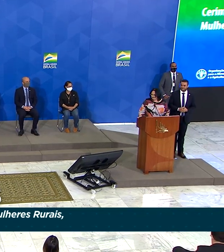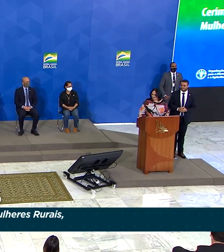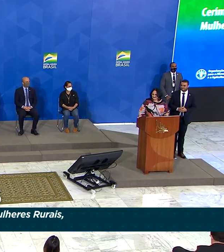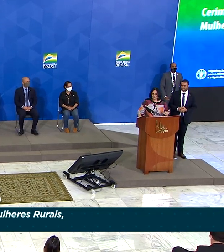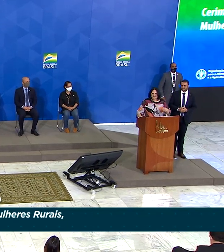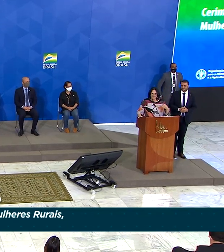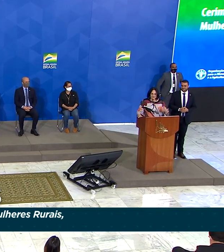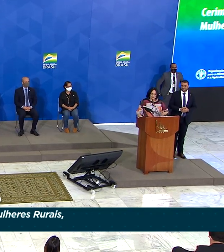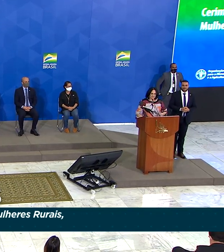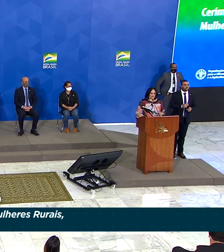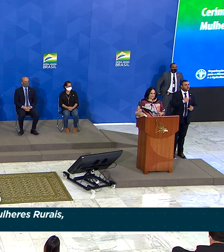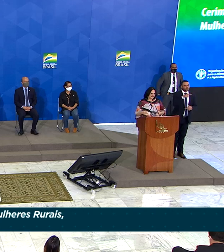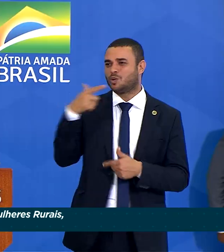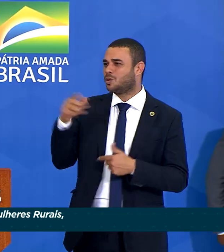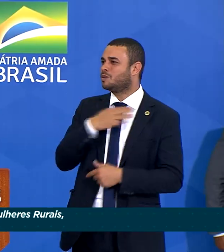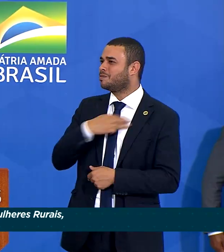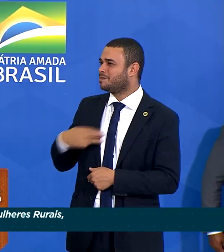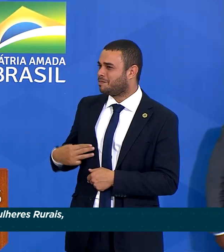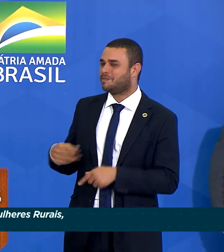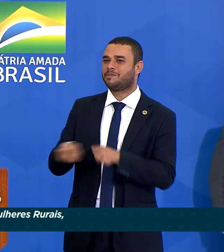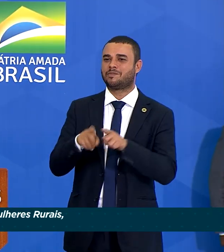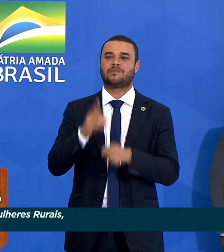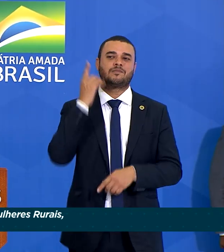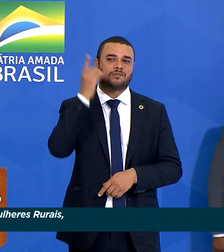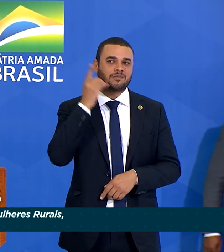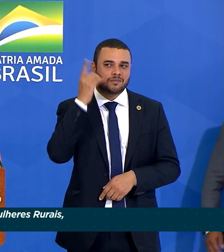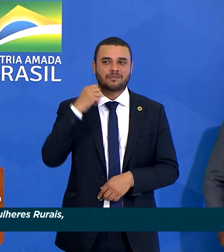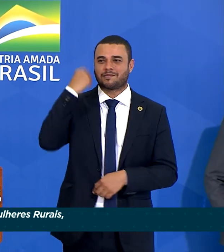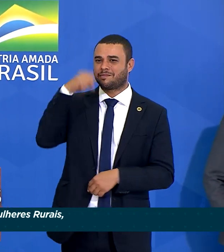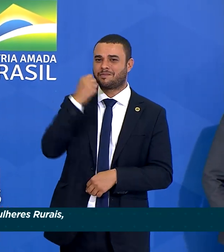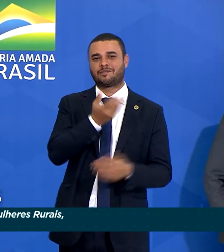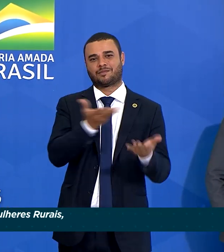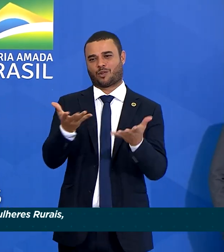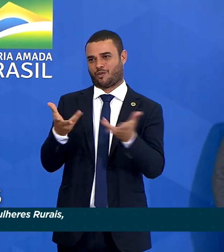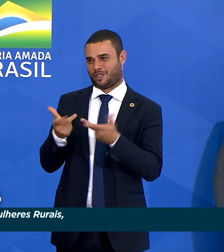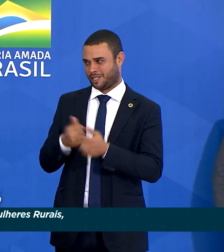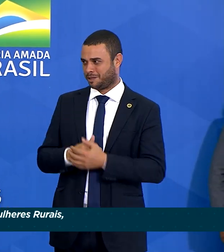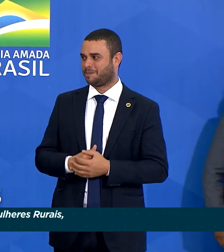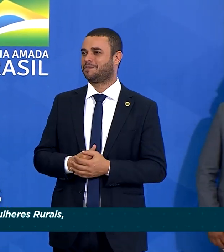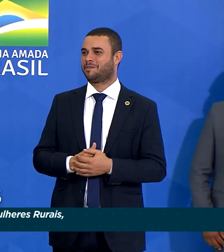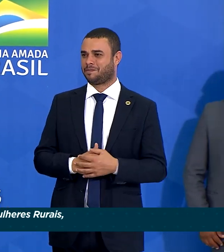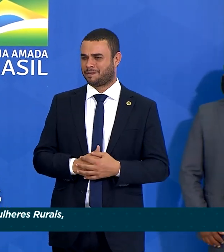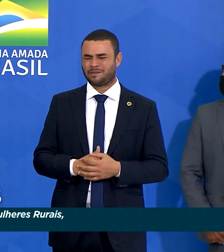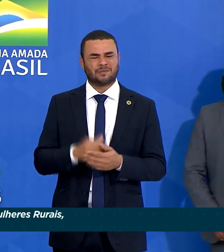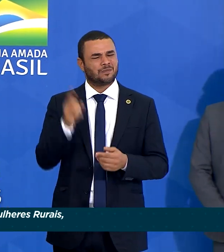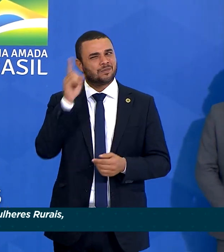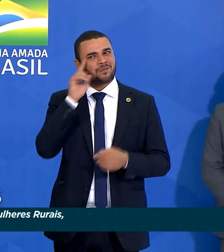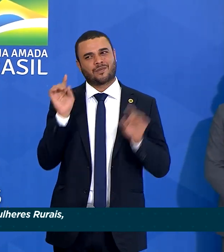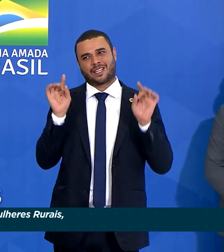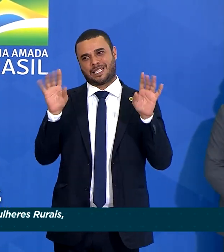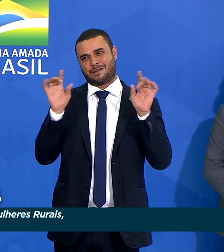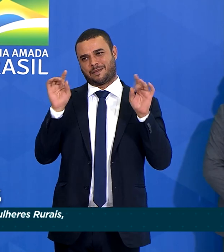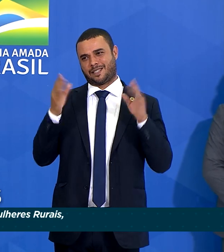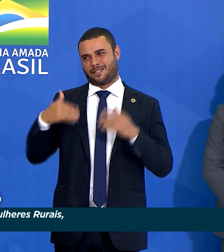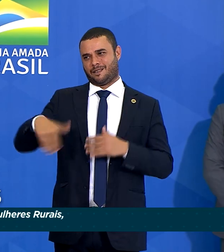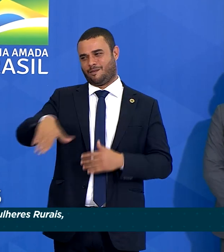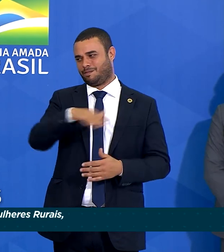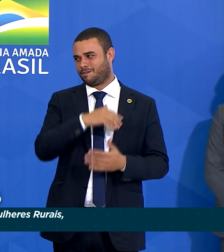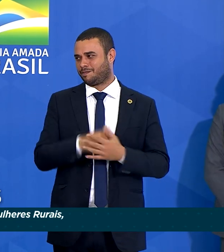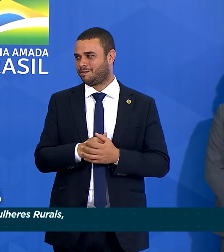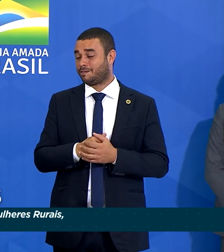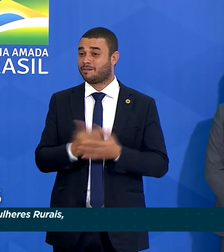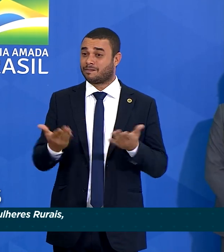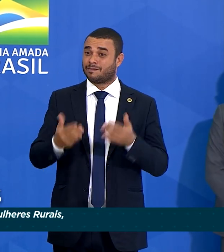demais ministros, senhores parlamentares, senhores convidados, que dia especial para nós, o